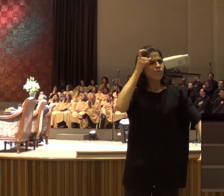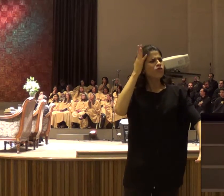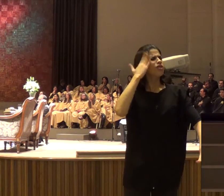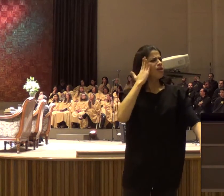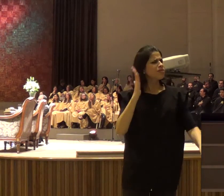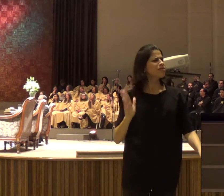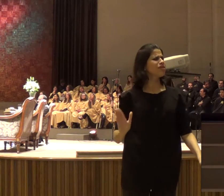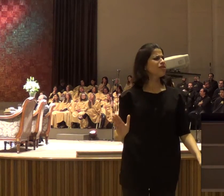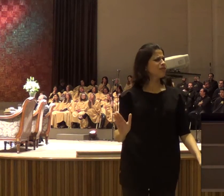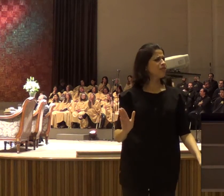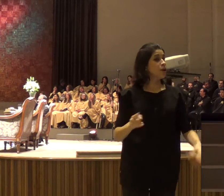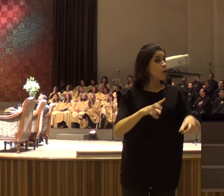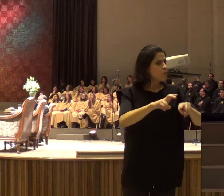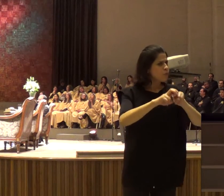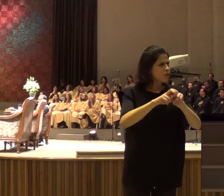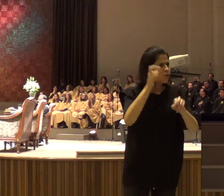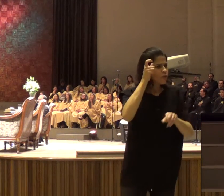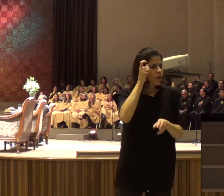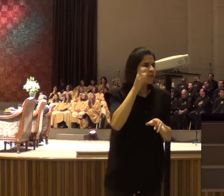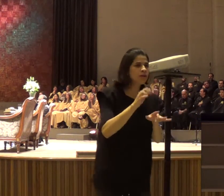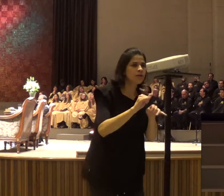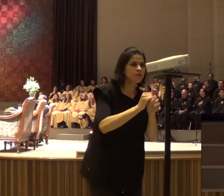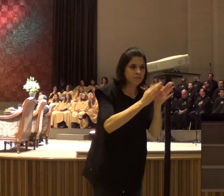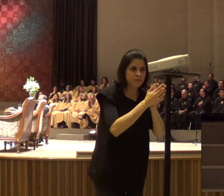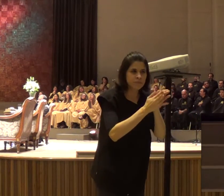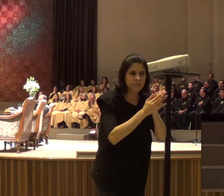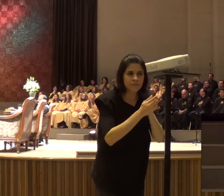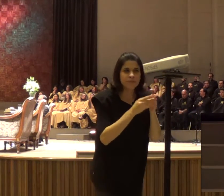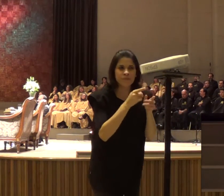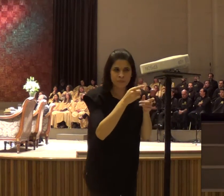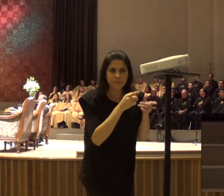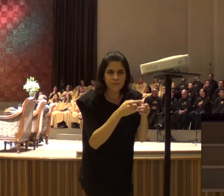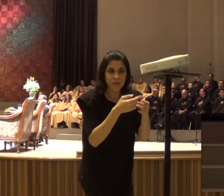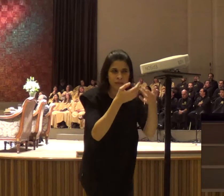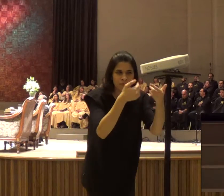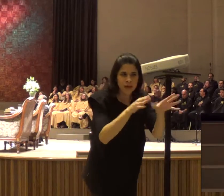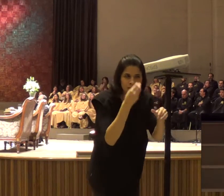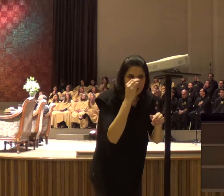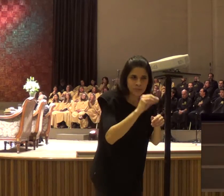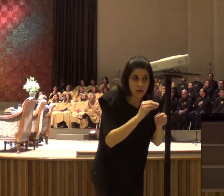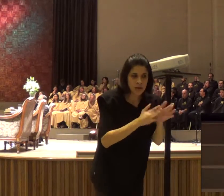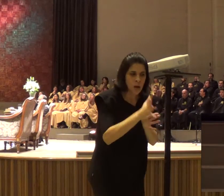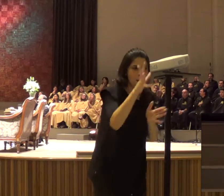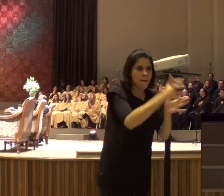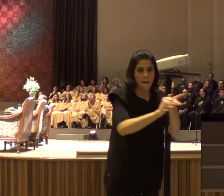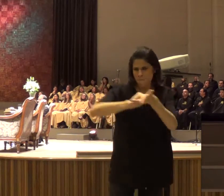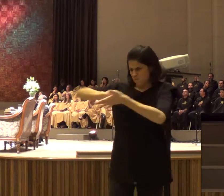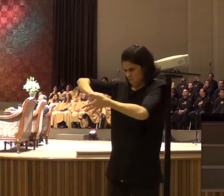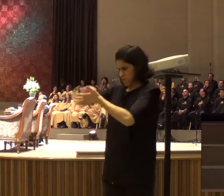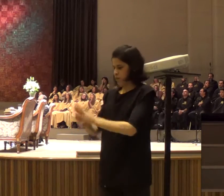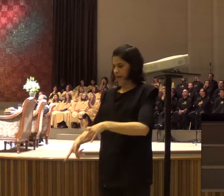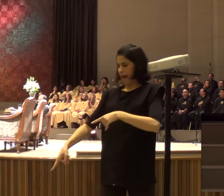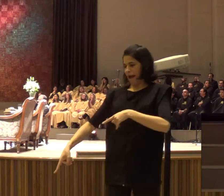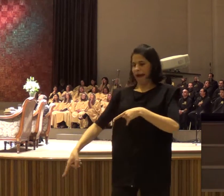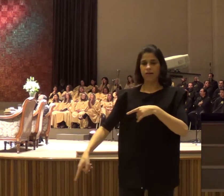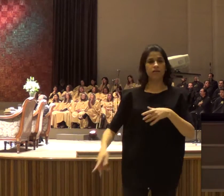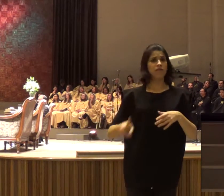nenhuma decisão, não vai tomar, porque Satanás, vem e leva embora a semente, então, nessa noite,